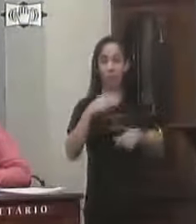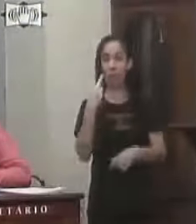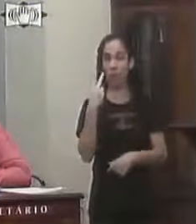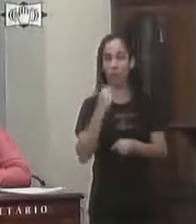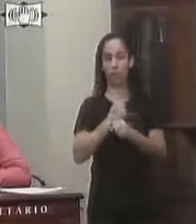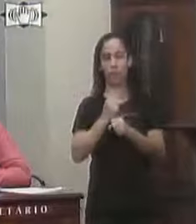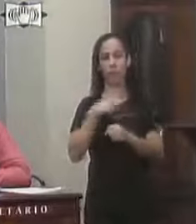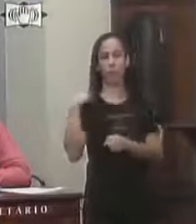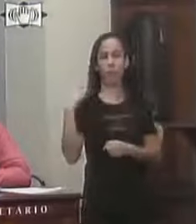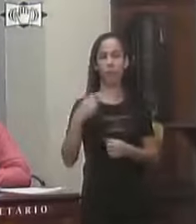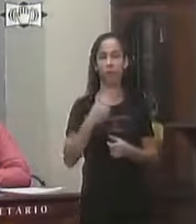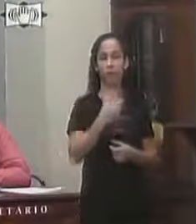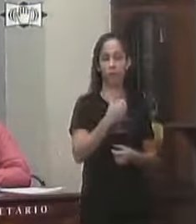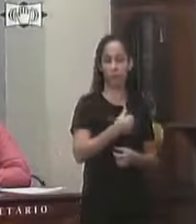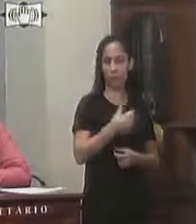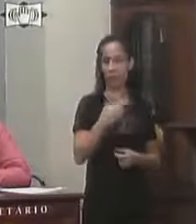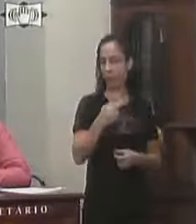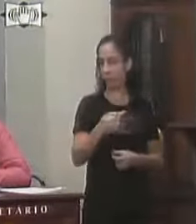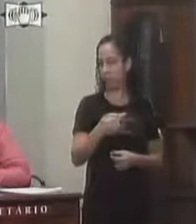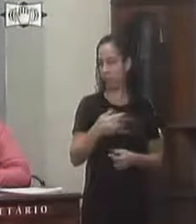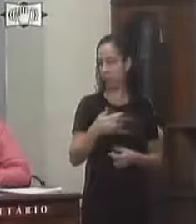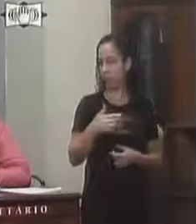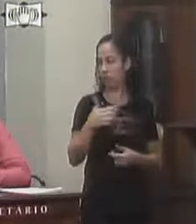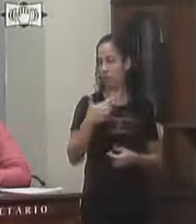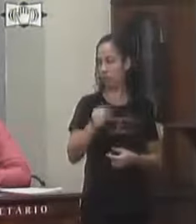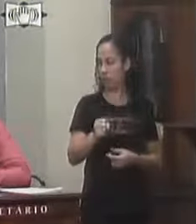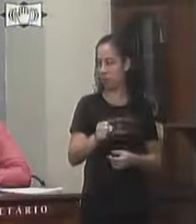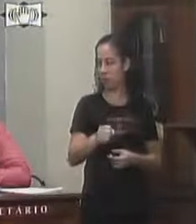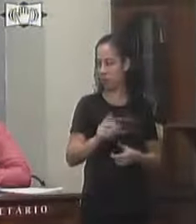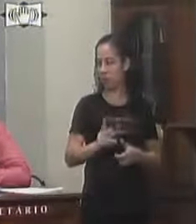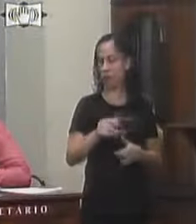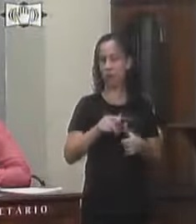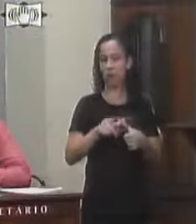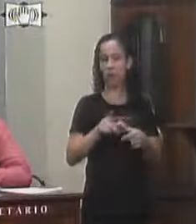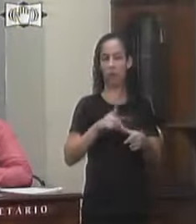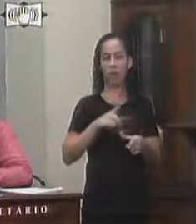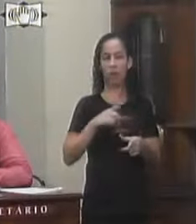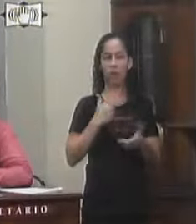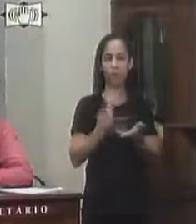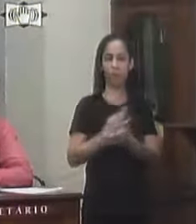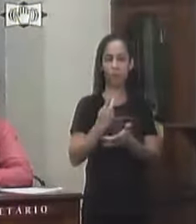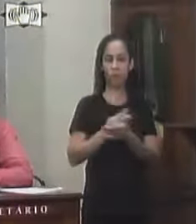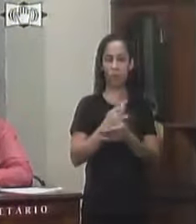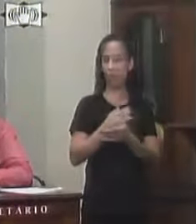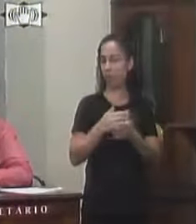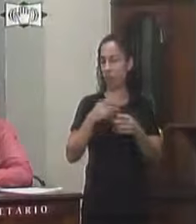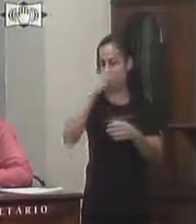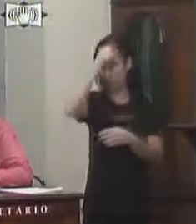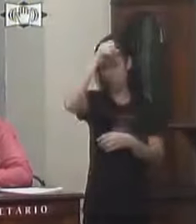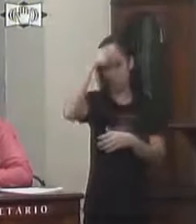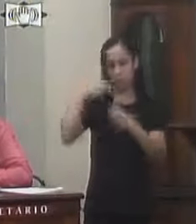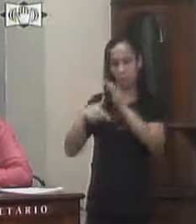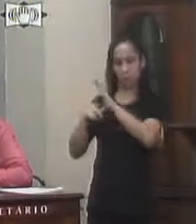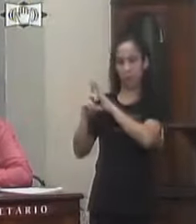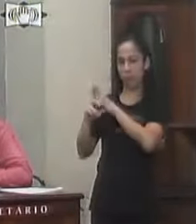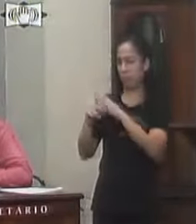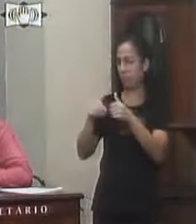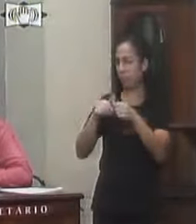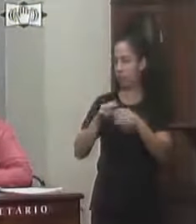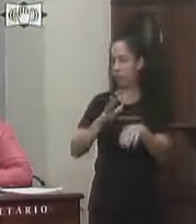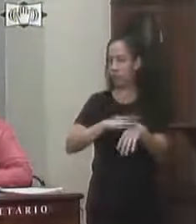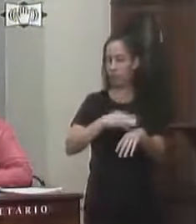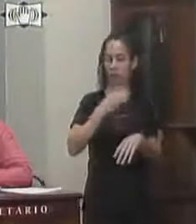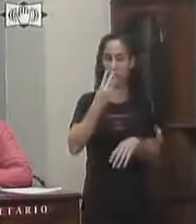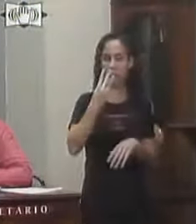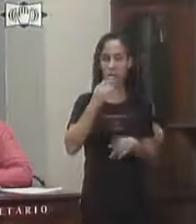2018 Sempre há uma lacuna Na administração pública Foi do prefeito anterior E desse Que fica mais de